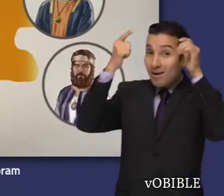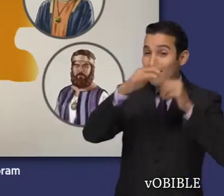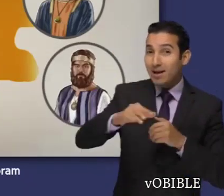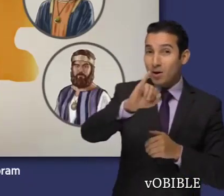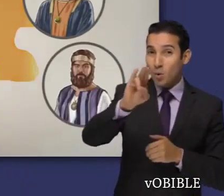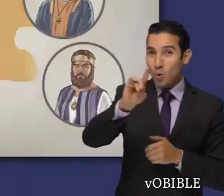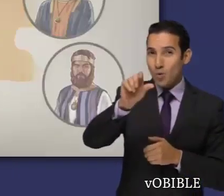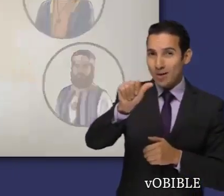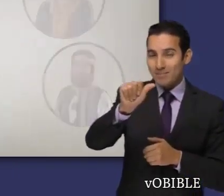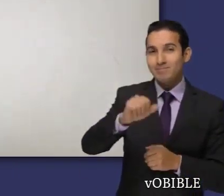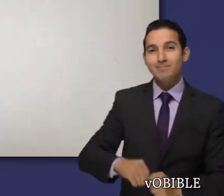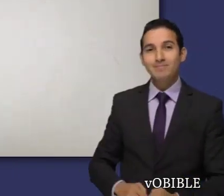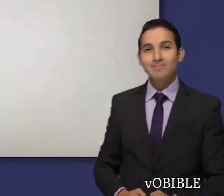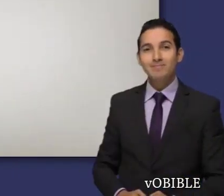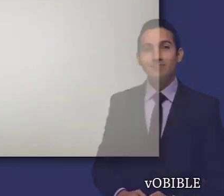en el nuevo rey de Judá.